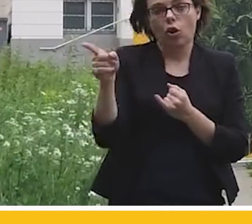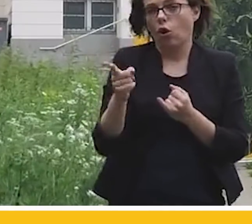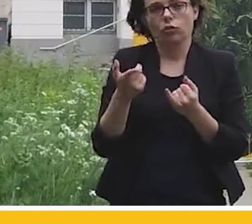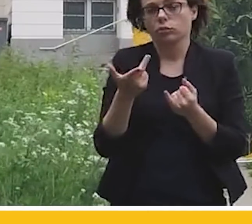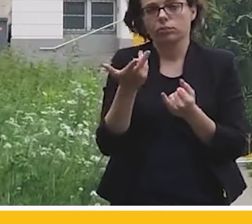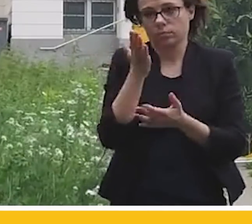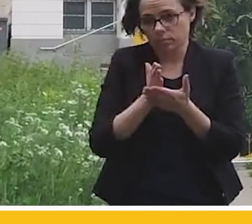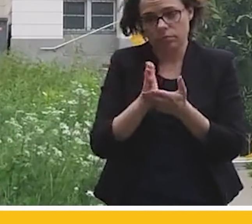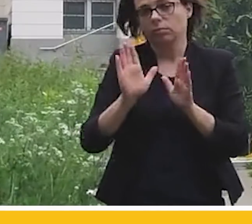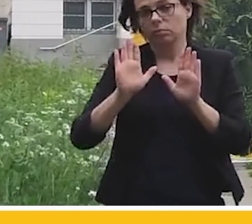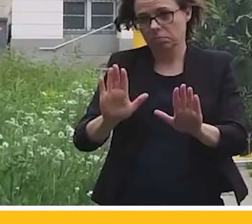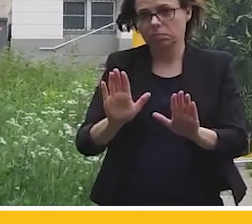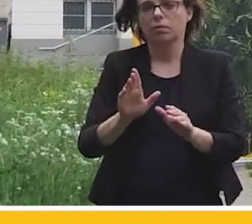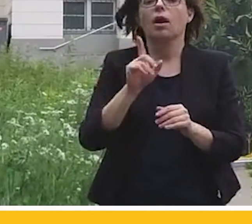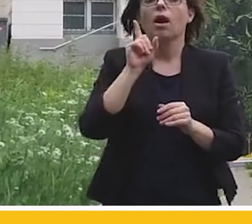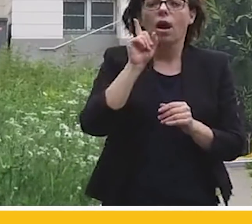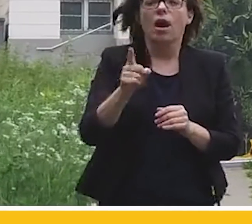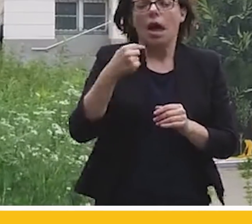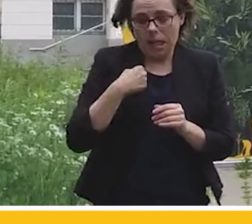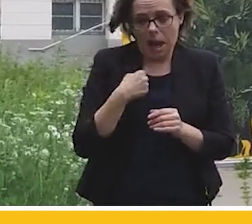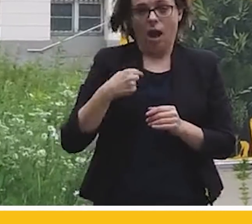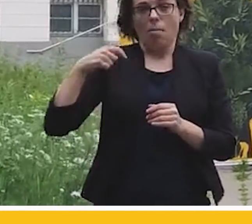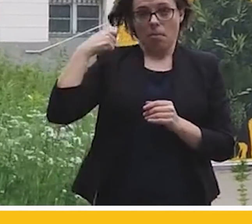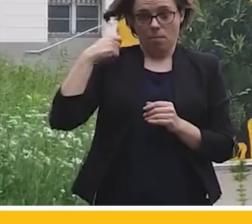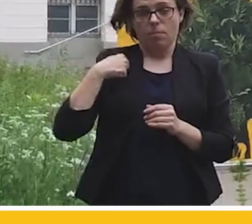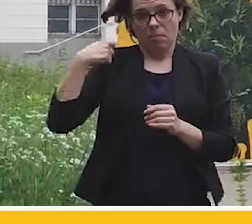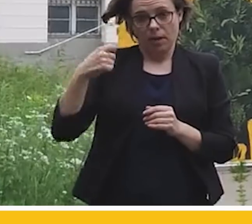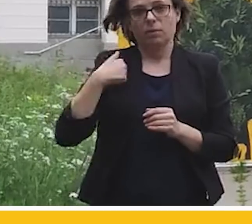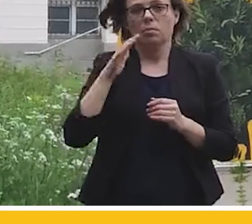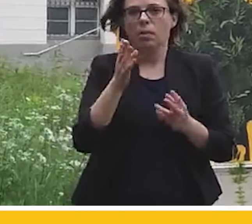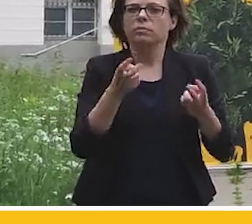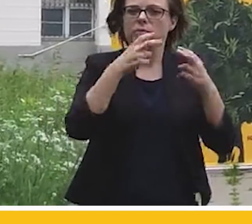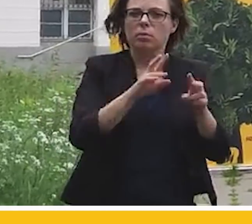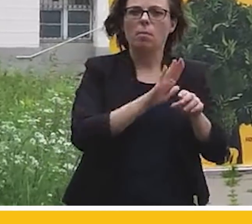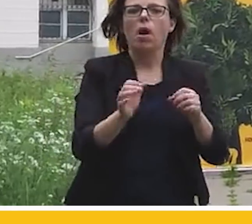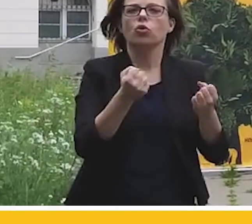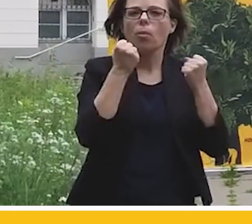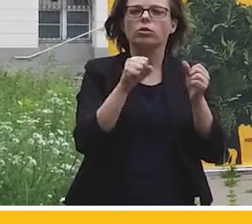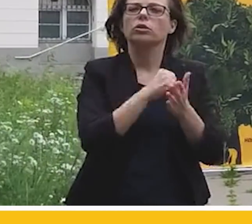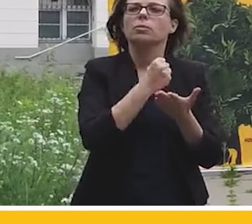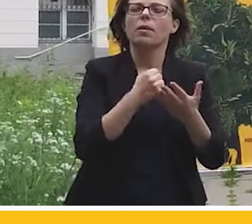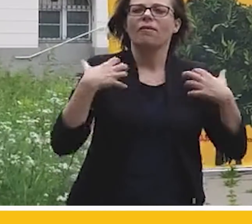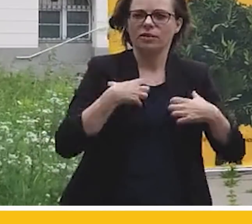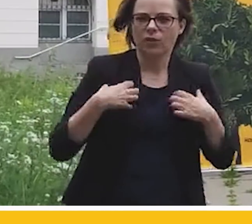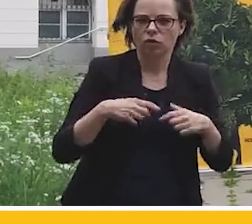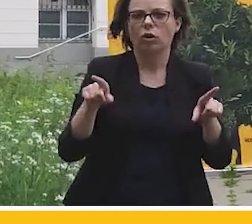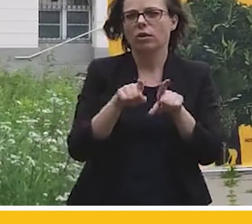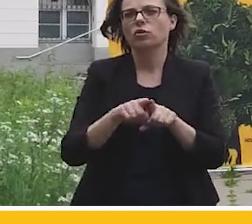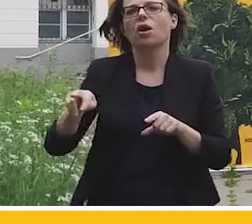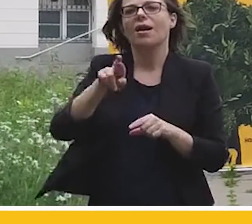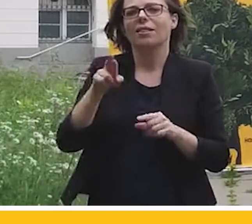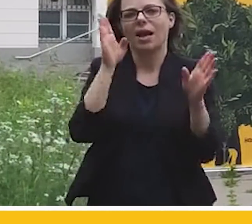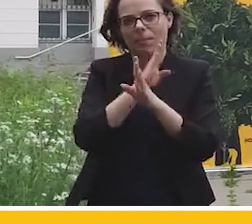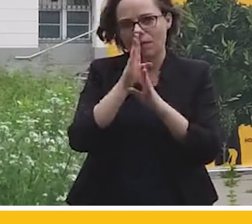jako prezydent pełnomocnika do spraw ochrony praw zwierząt. Ja powołam Radę Środowiskowo-Klimatyczną przy prezydencie. Powołam, będę też używał